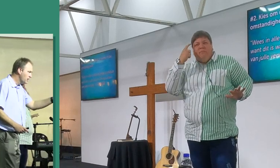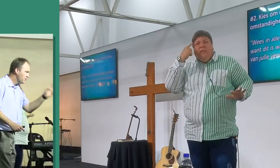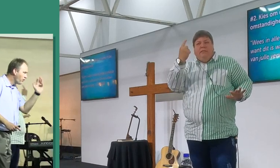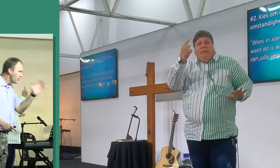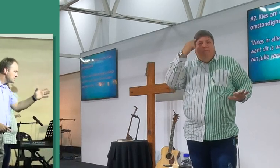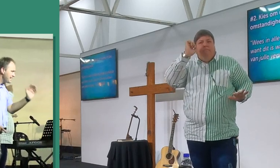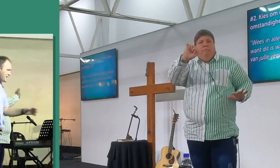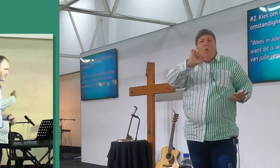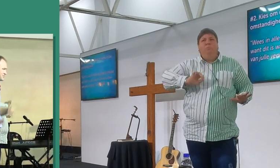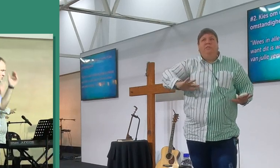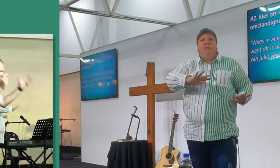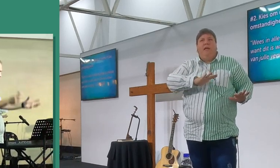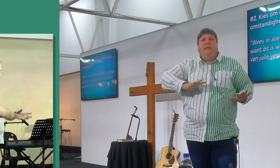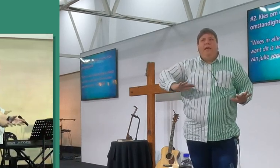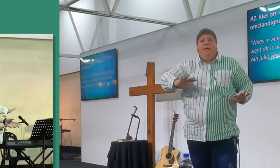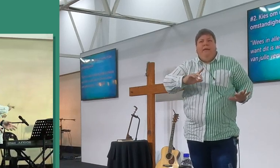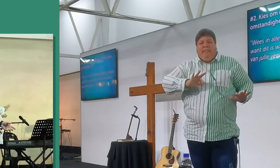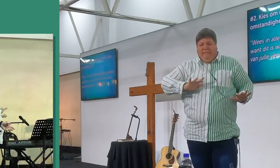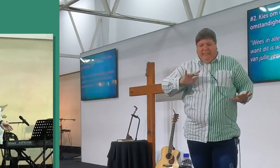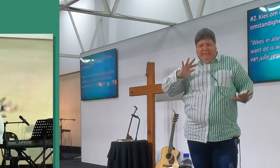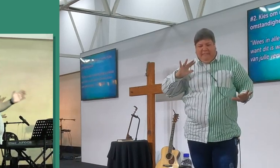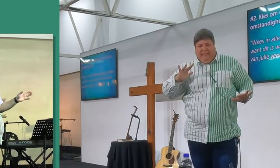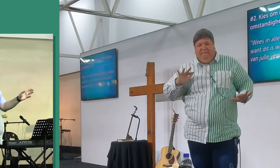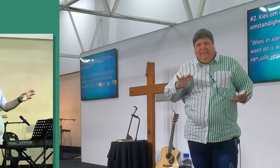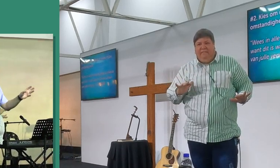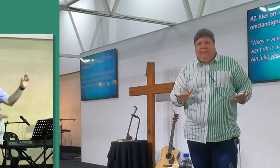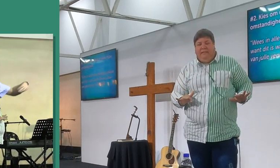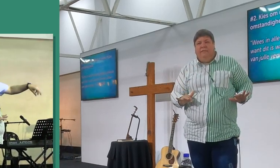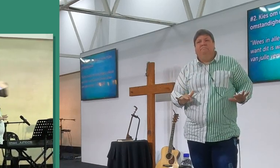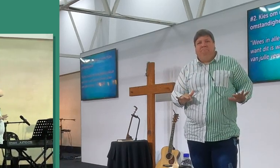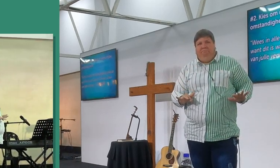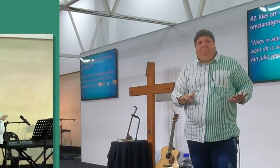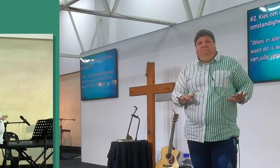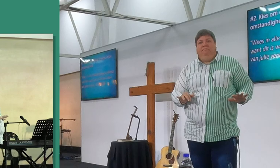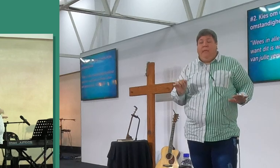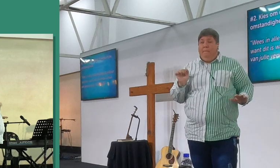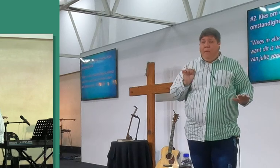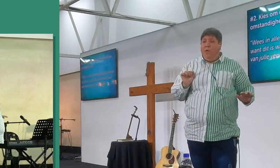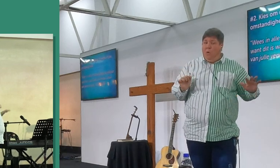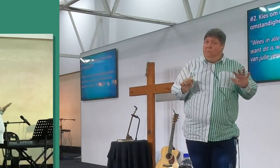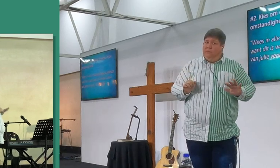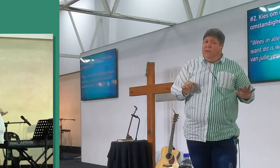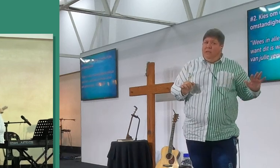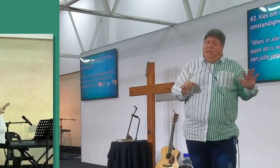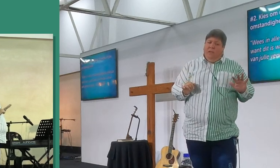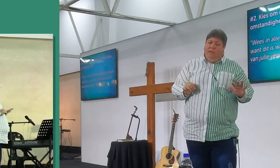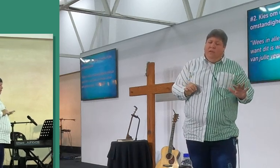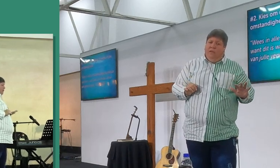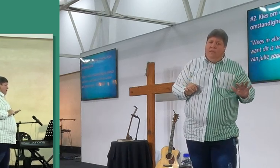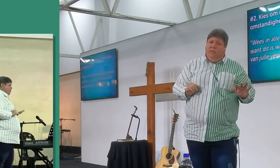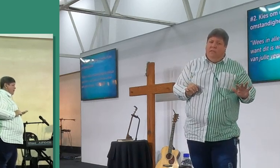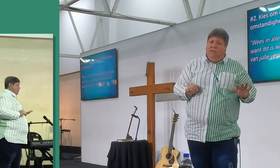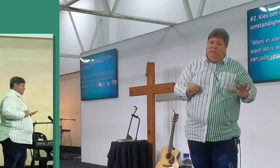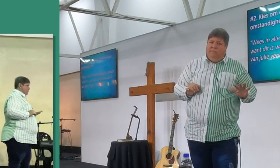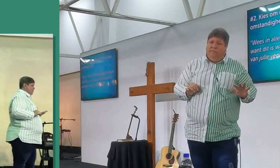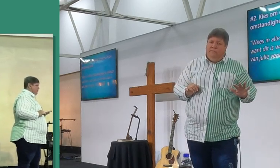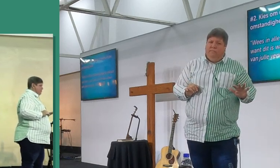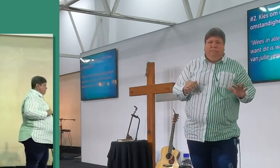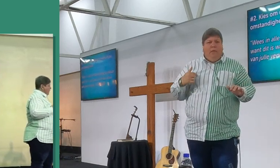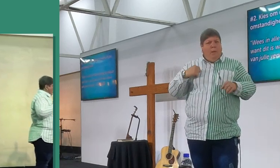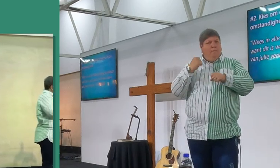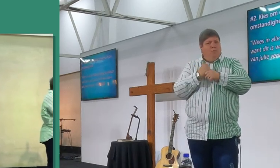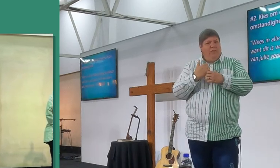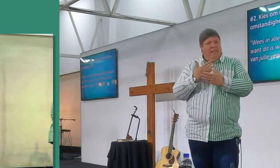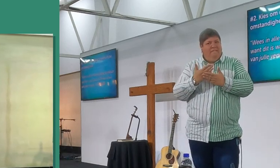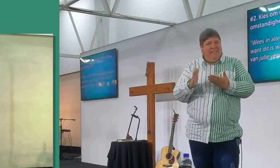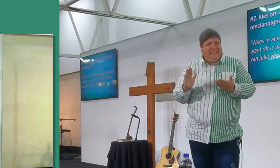denk nou, waar is jy nou, wat is jou omstandighere, nou denk jy, ok, so hierdie omstandighere, maak nie sê wat jou omstandighere is, nie wees in alle omstandighere, wat moet ek wees,